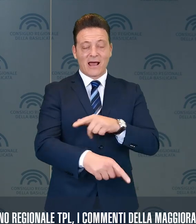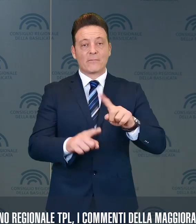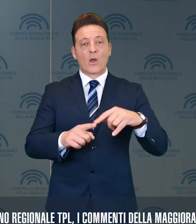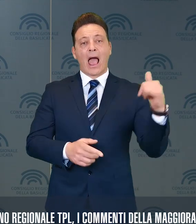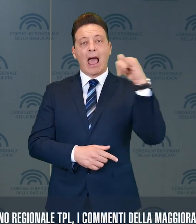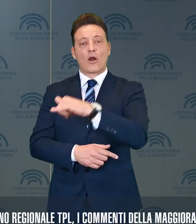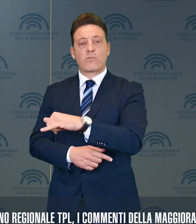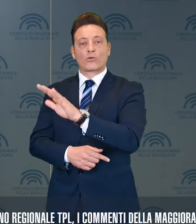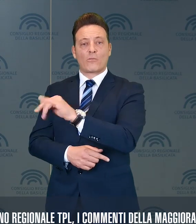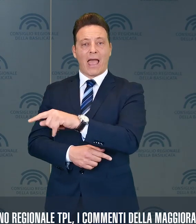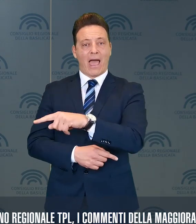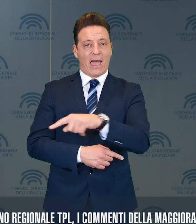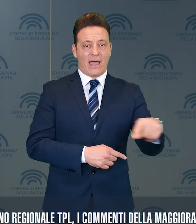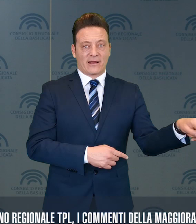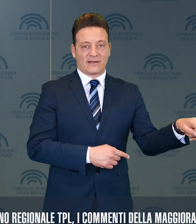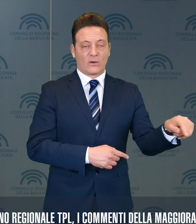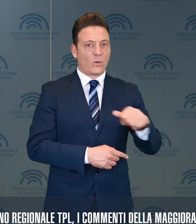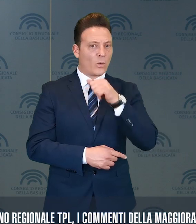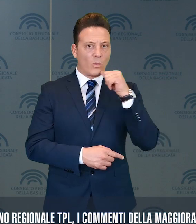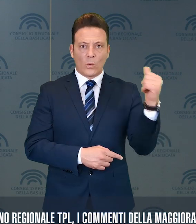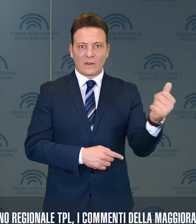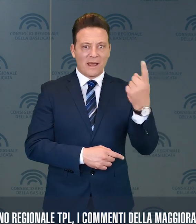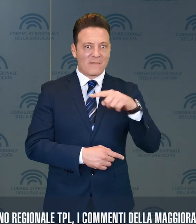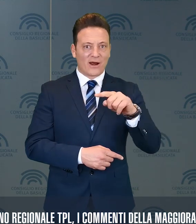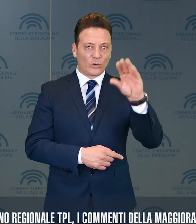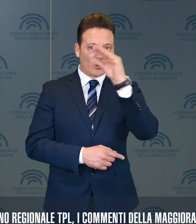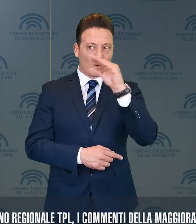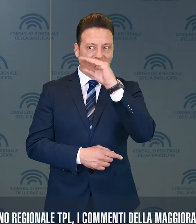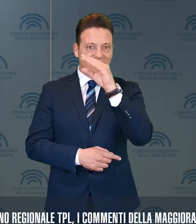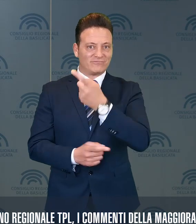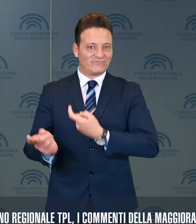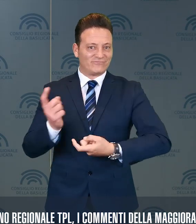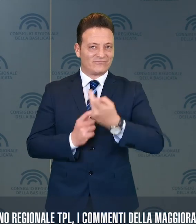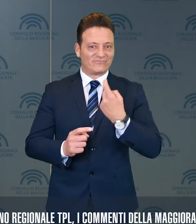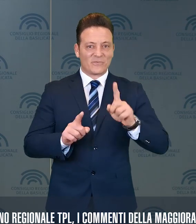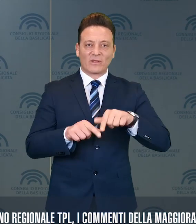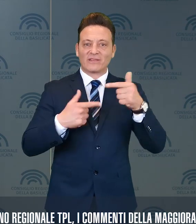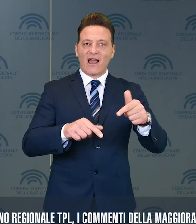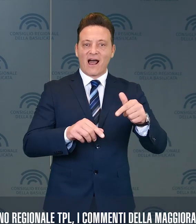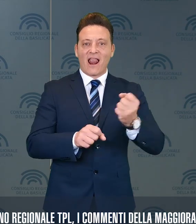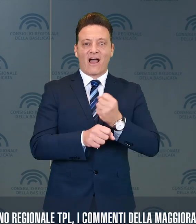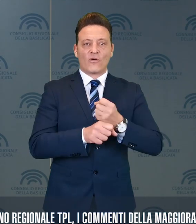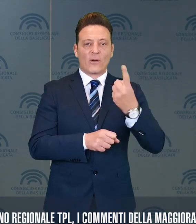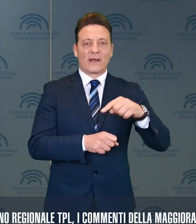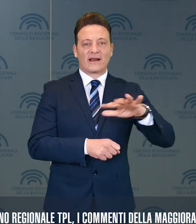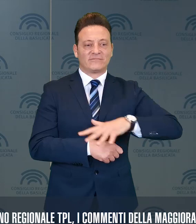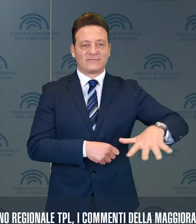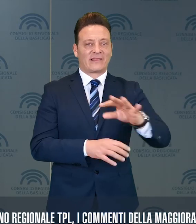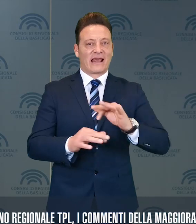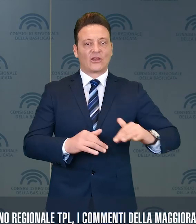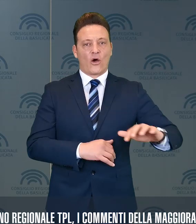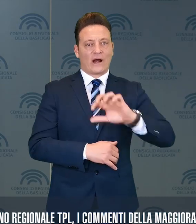e l'aeroporto di Bari, utile per flussi turistici e ricadute produttive anche per il resto del